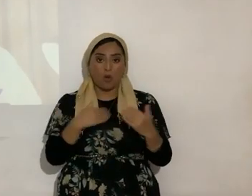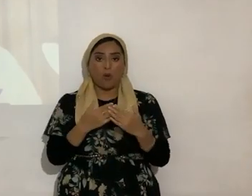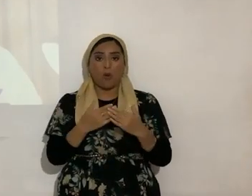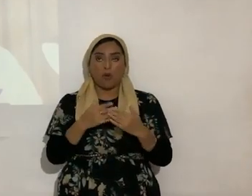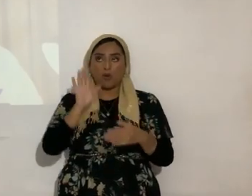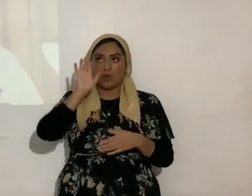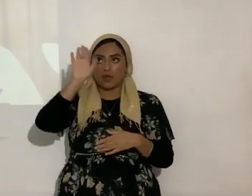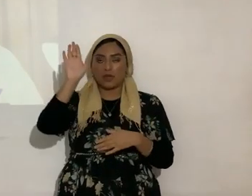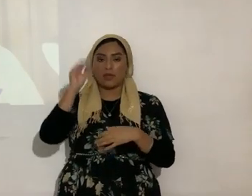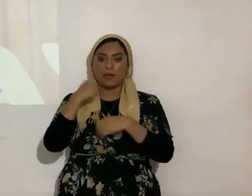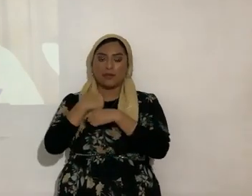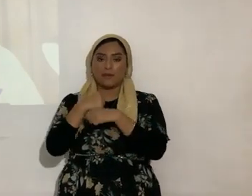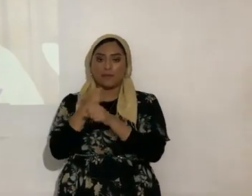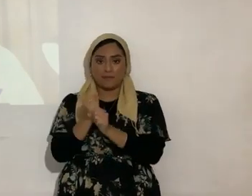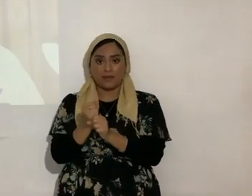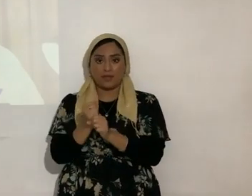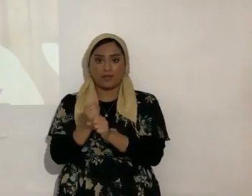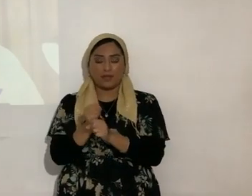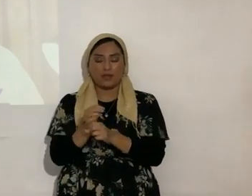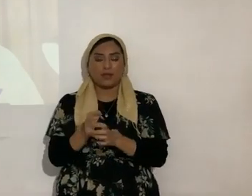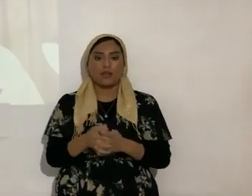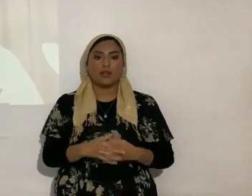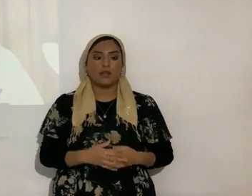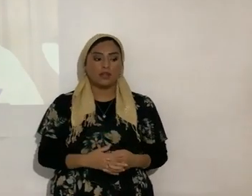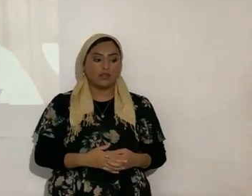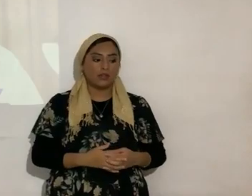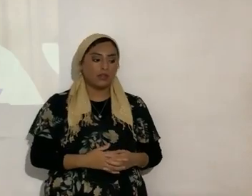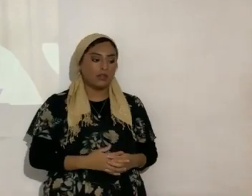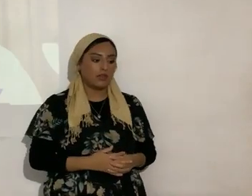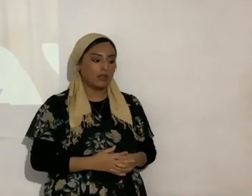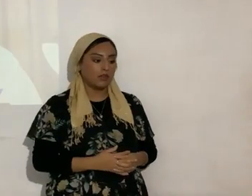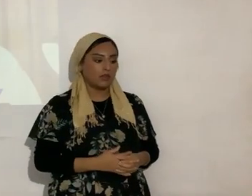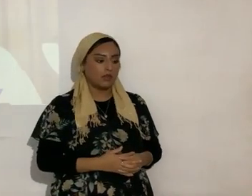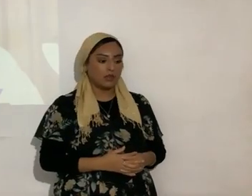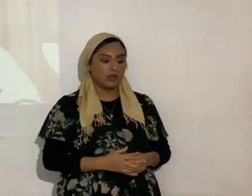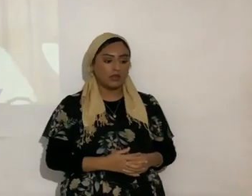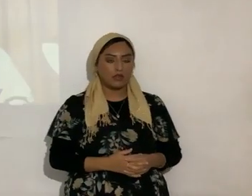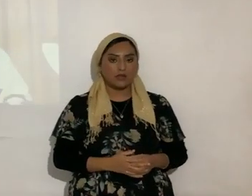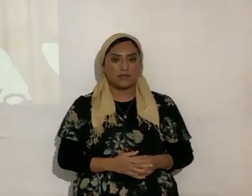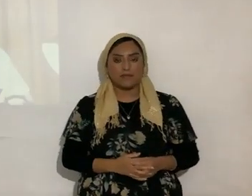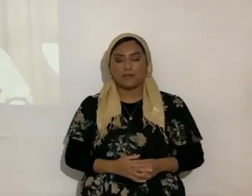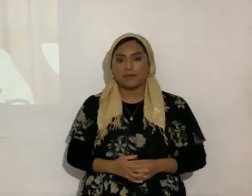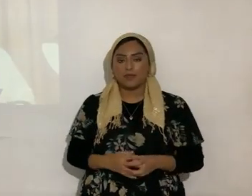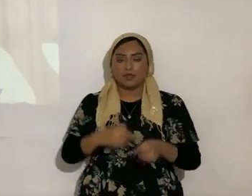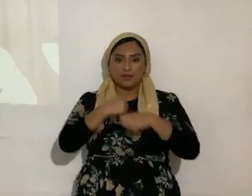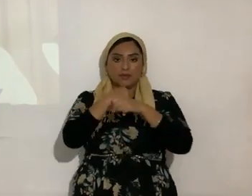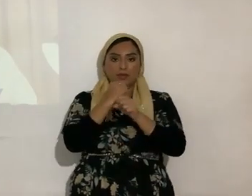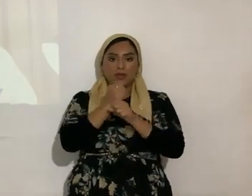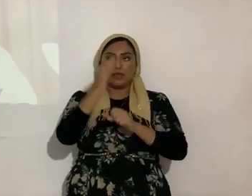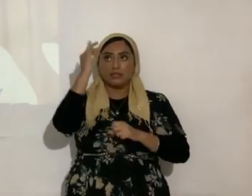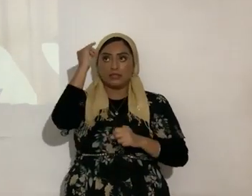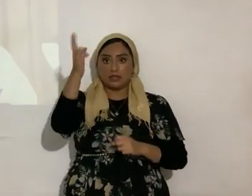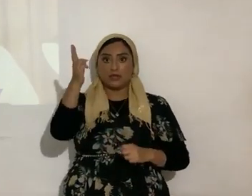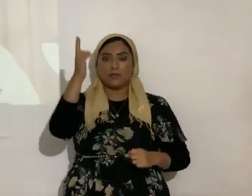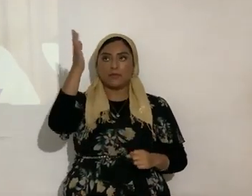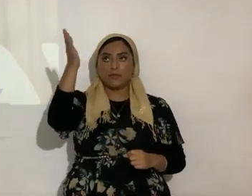fueron hechas, y sin Él, nada de lo que ha sido hecho, fue hecho. El creador es Yahweh. ¿Quién es? Ya es Suajamashí.